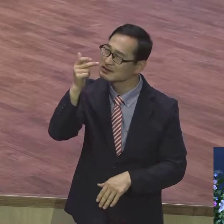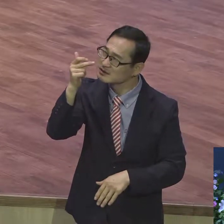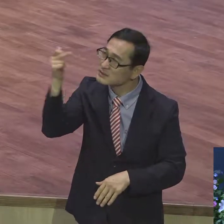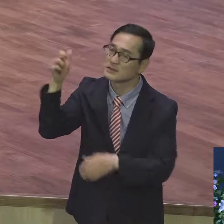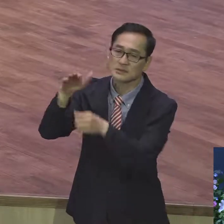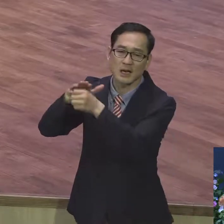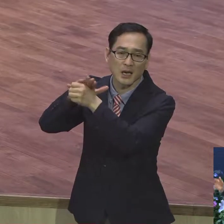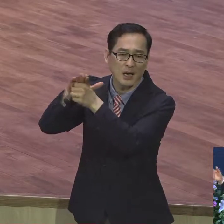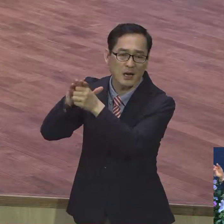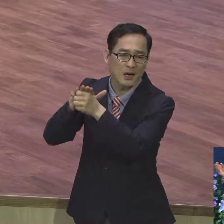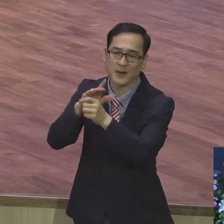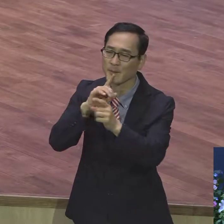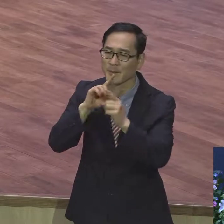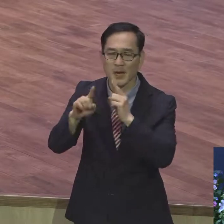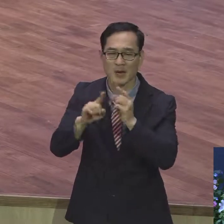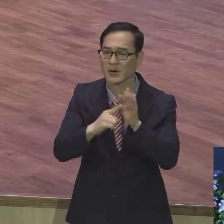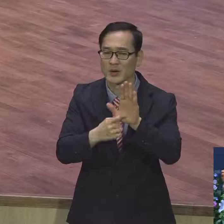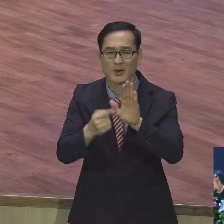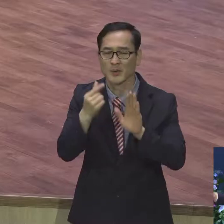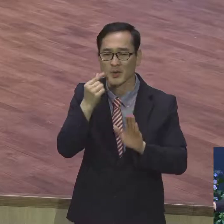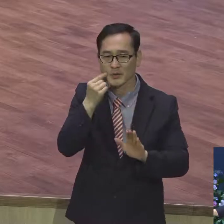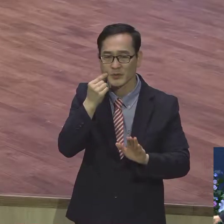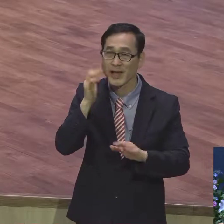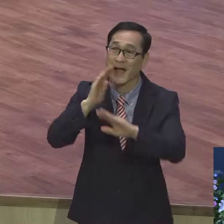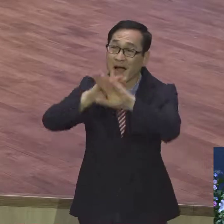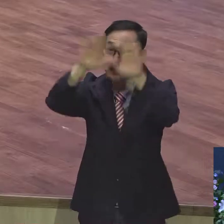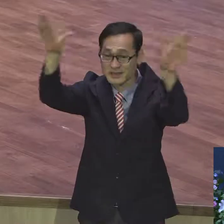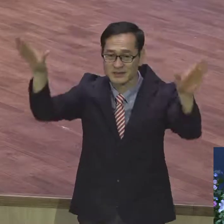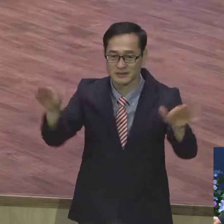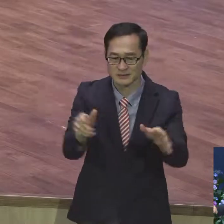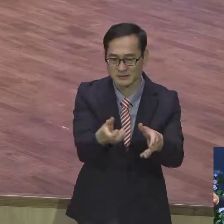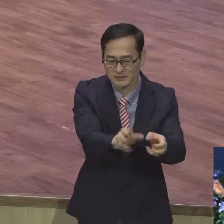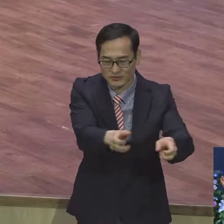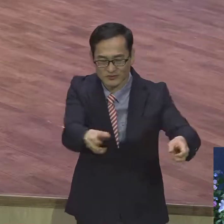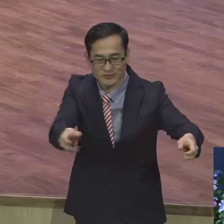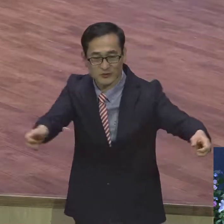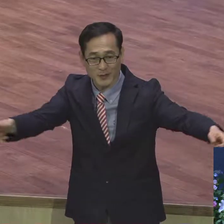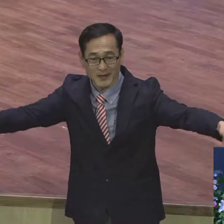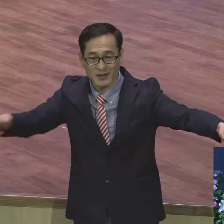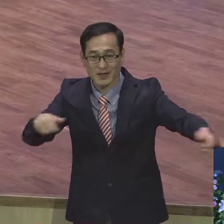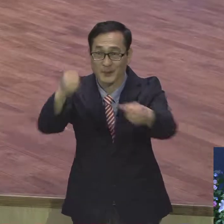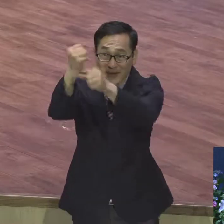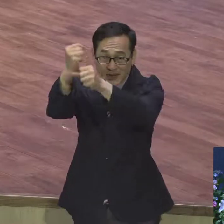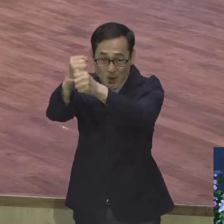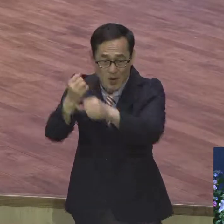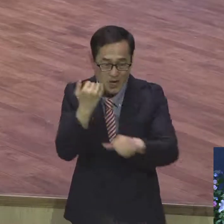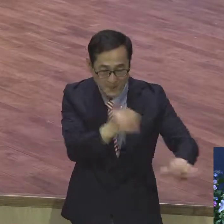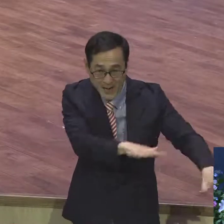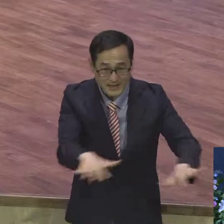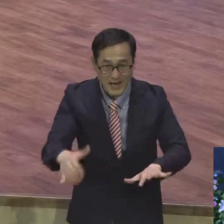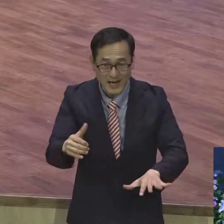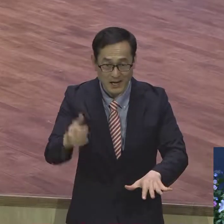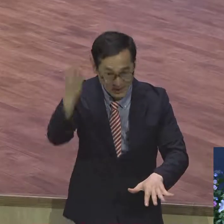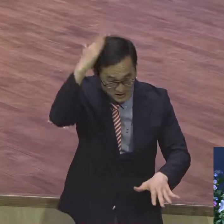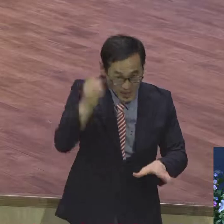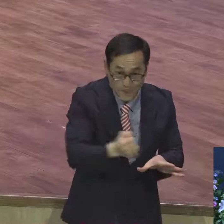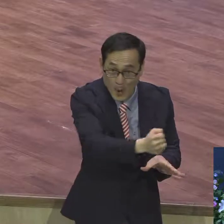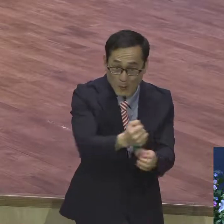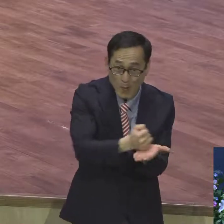하늘을 두루마리 삼고 바다를 먹물 삼아도 그 크신 하나님의 사랑 다 기록할 수가